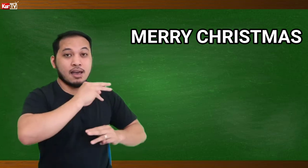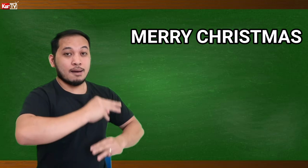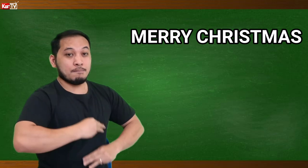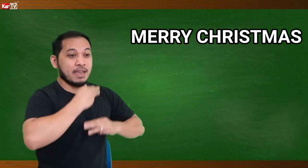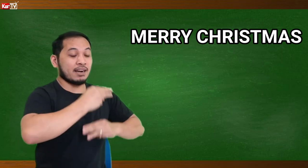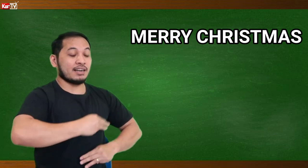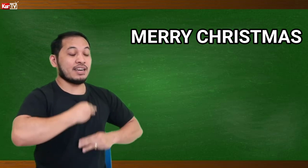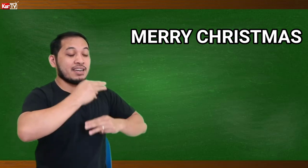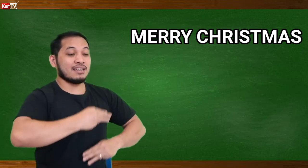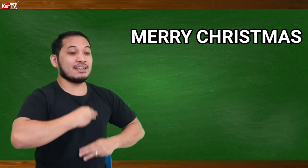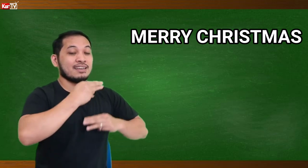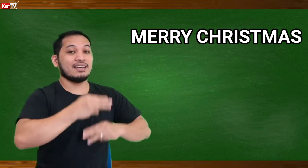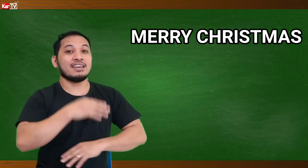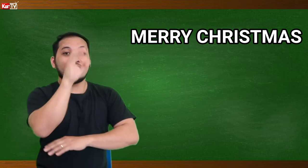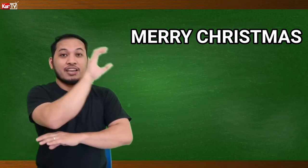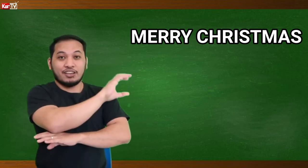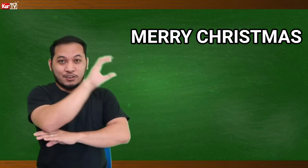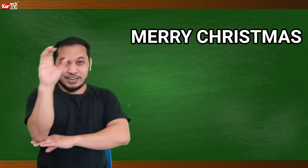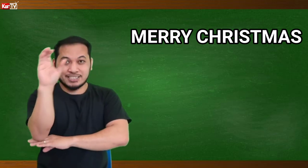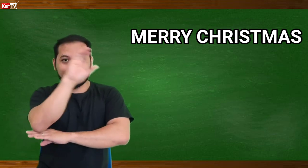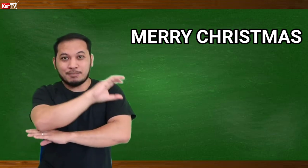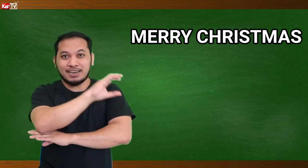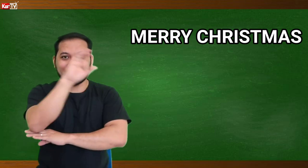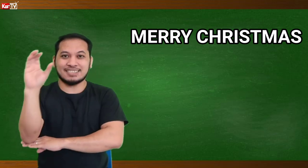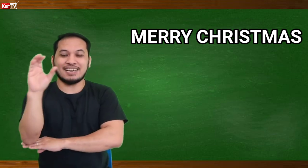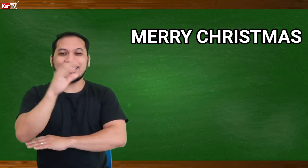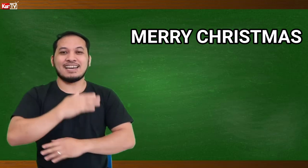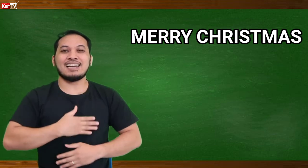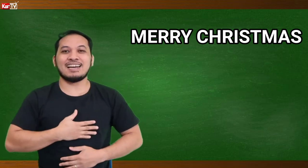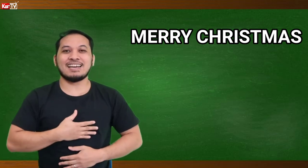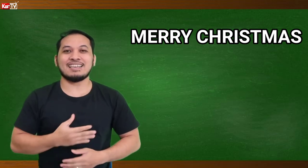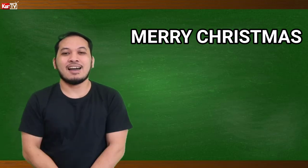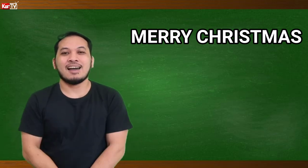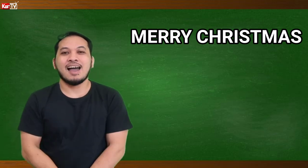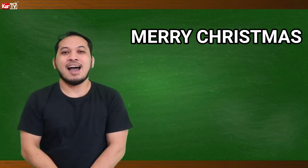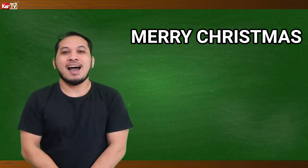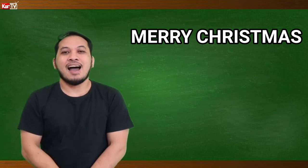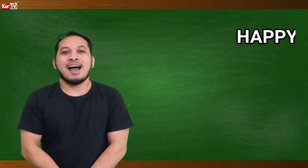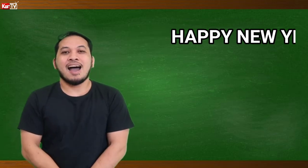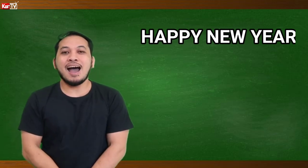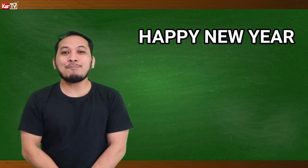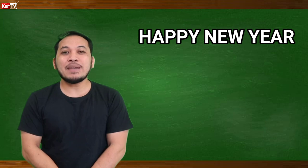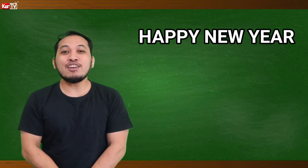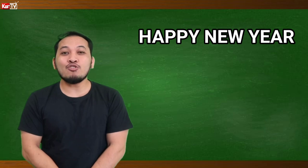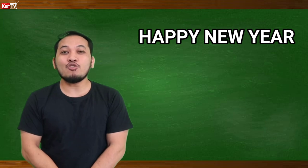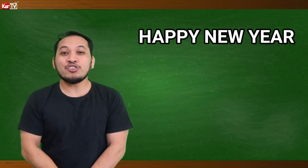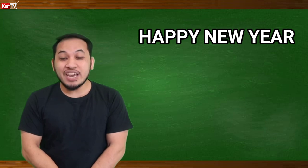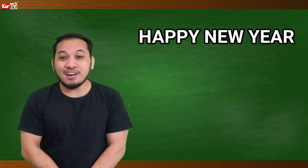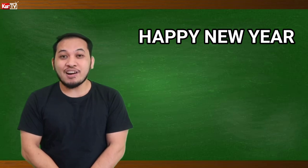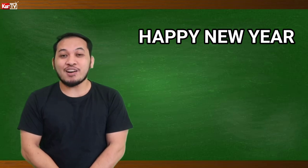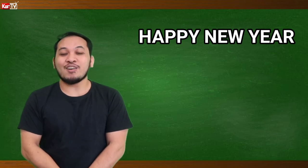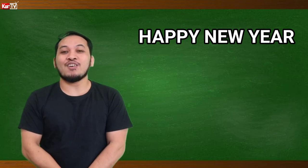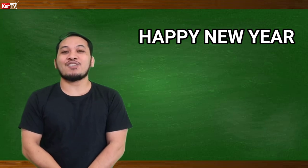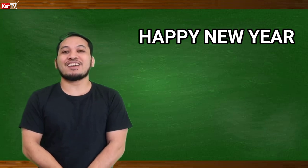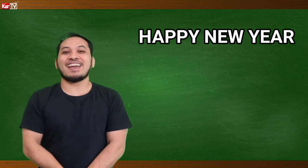Merry Christmas. Ayan. Happy New Year. Okay.